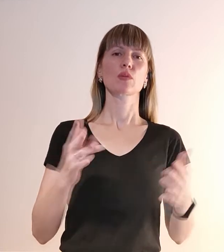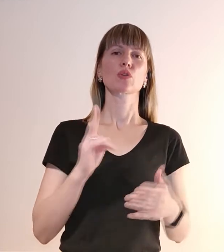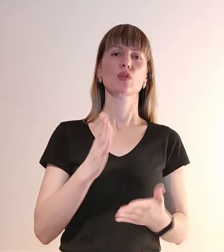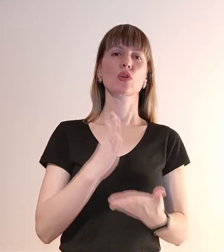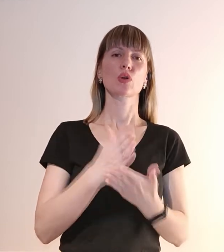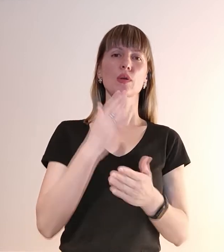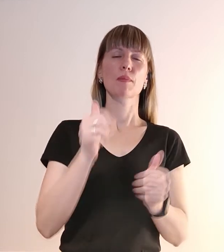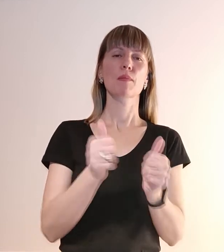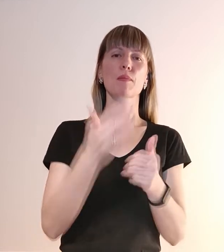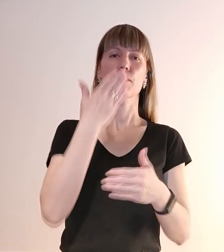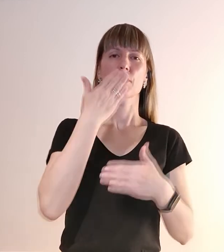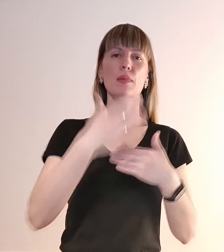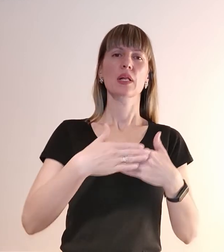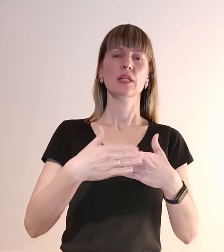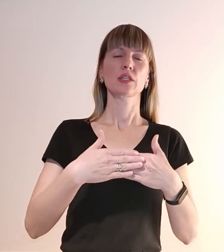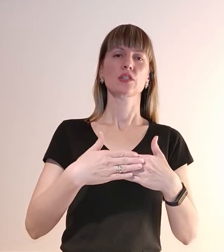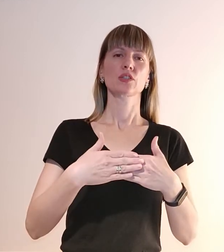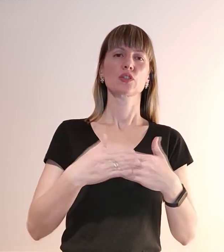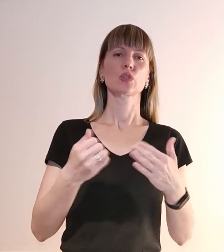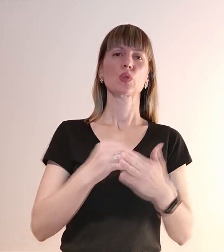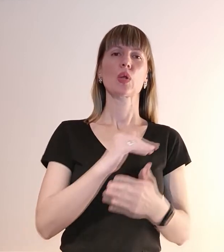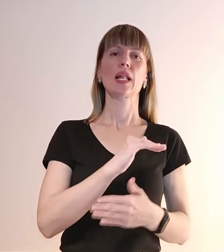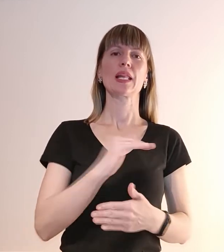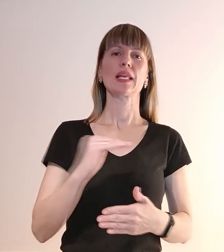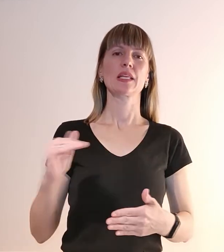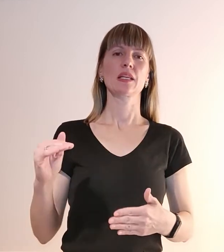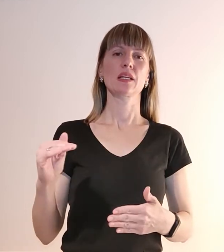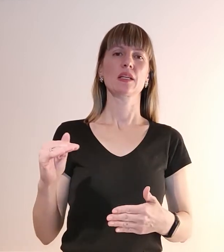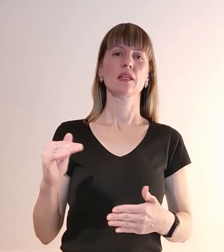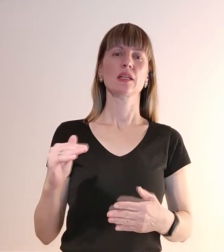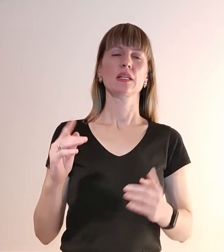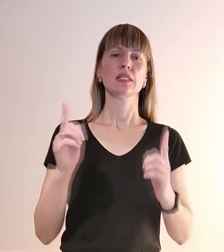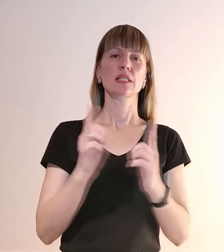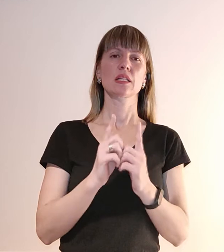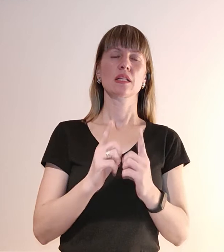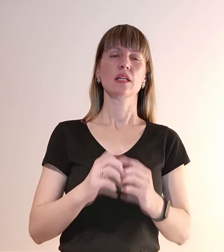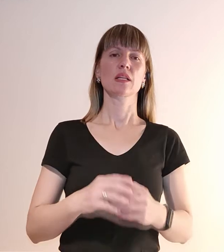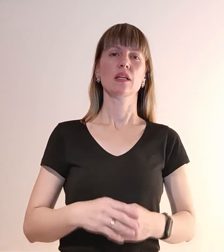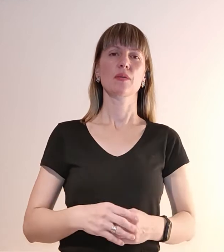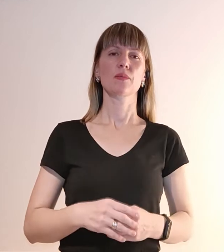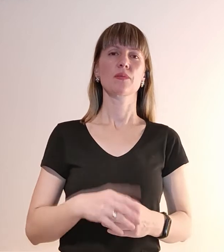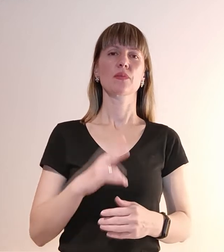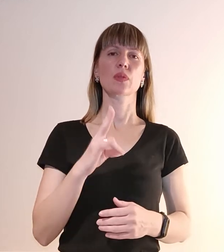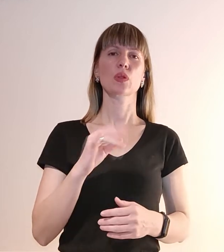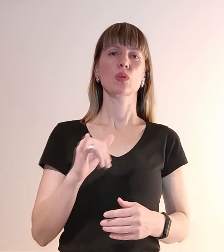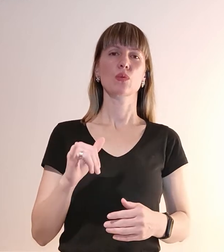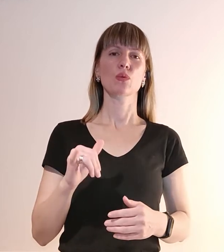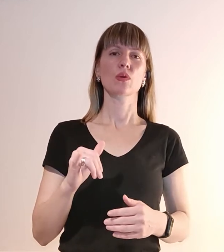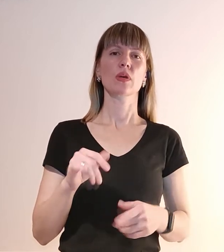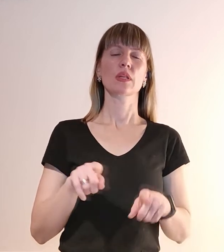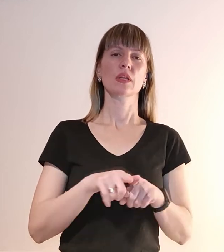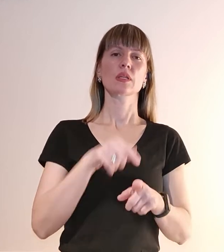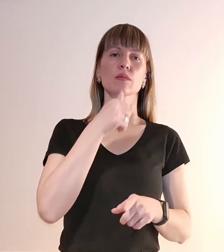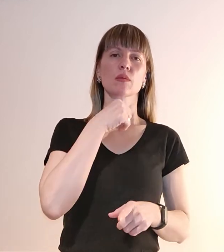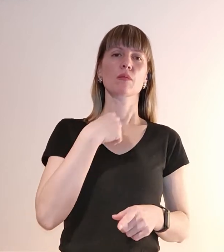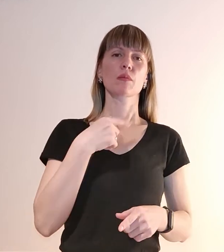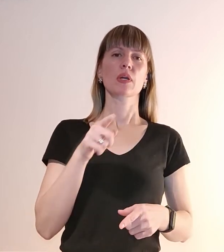ближче до лінії зіпмення. Ну, таким чином ми їх і розподіляли.